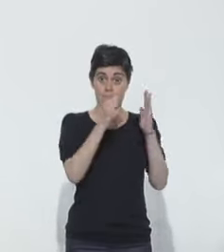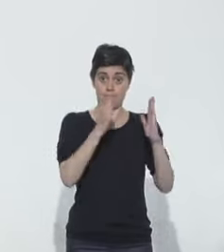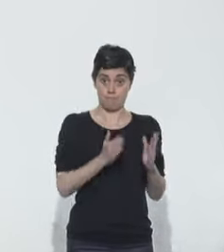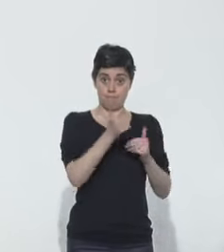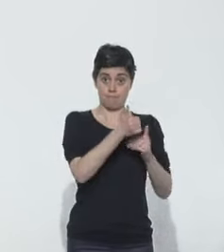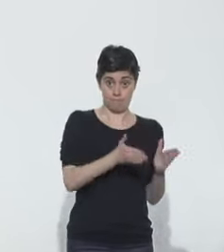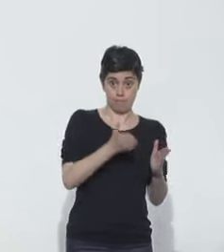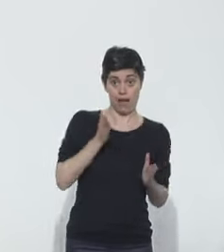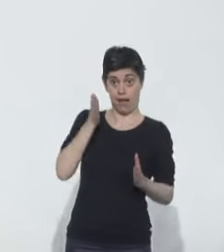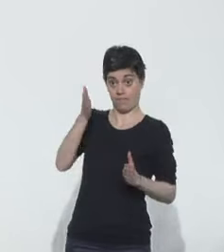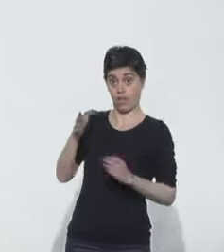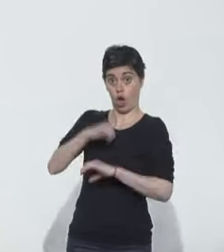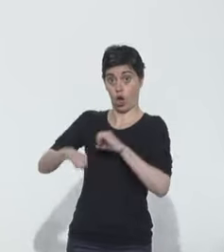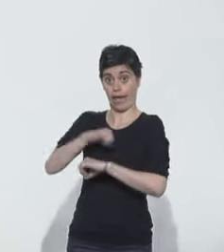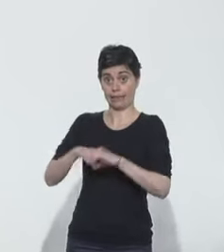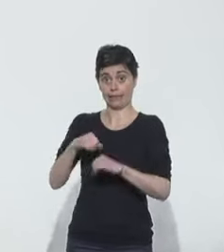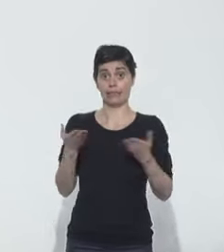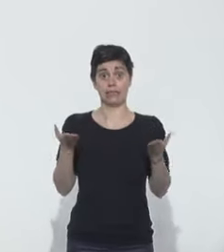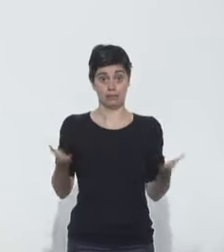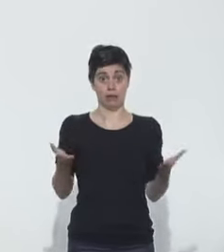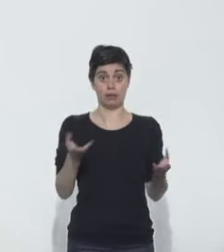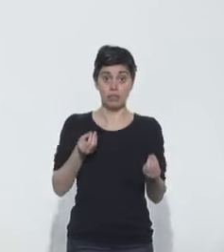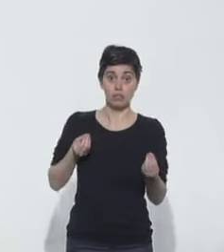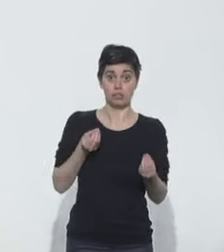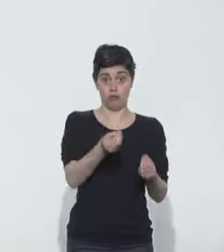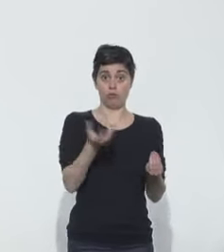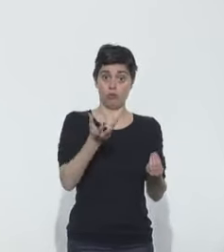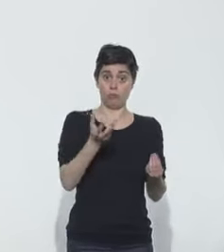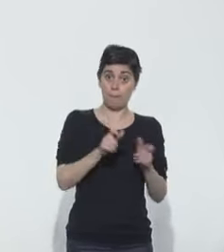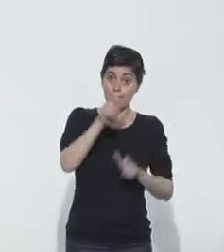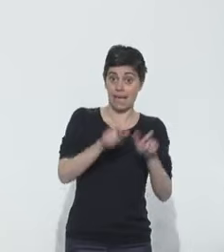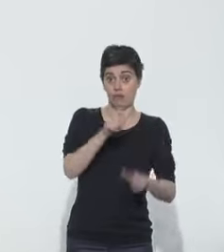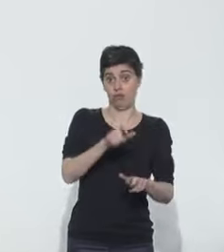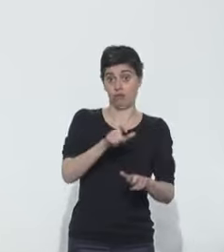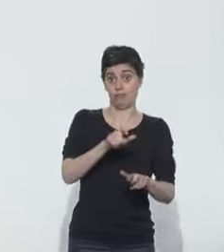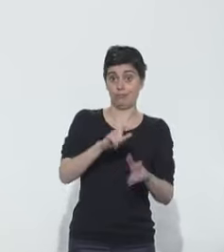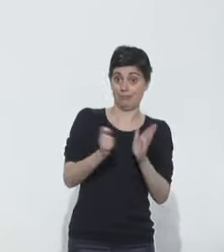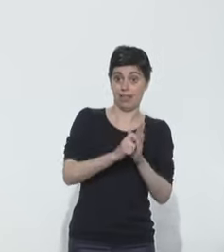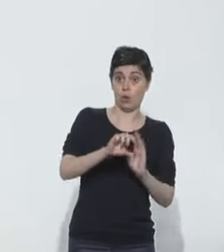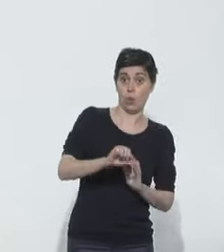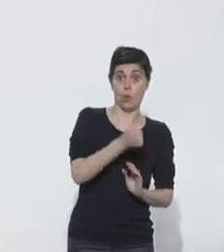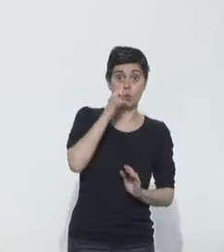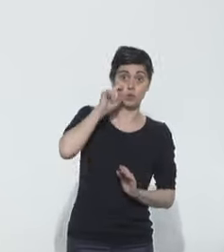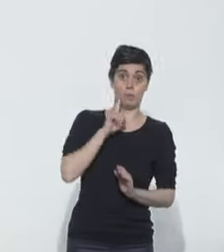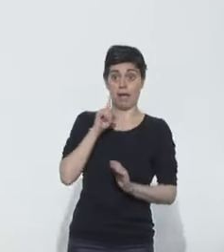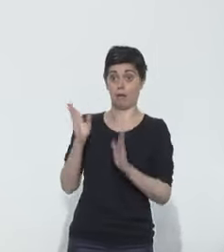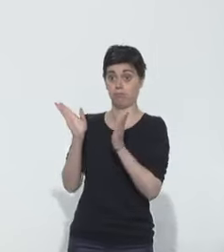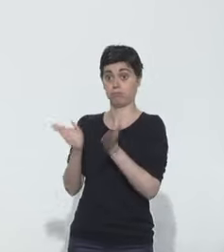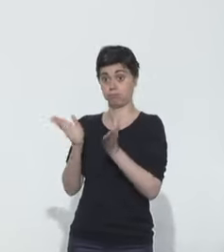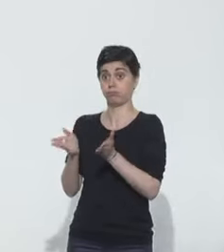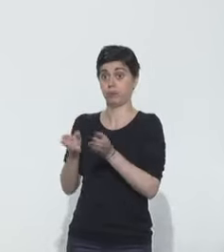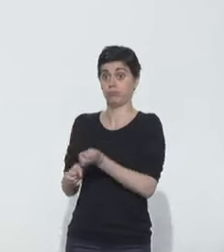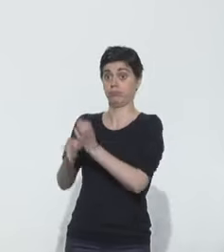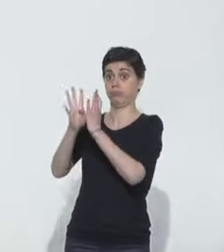conditionne le nombre de patients en réanimation le 11 mai. Nous sommes à 3 semaines du 11 mai.